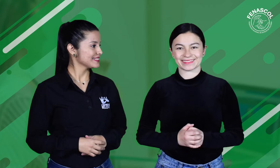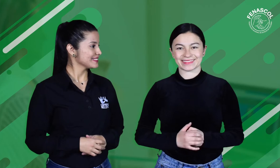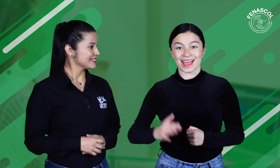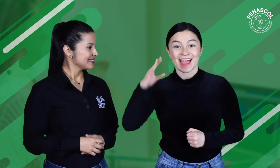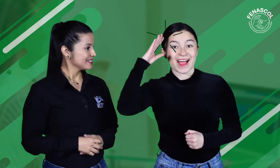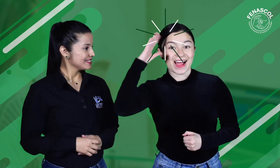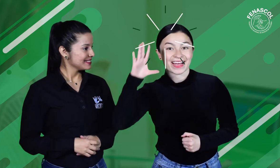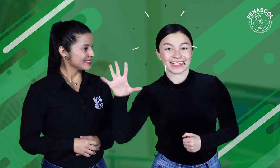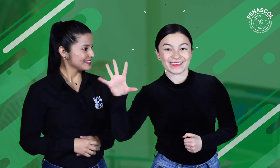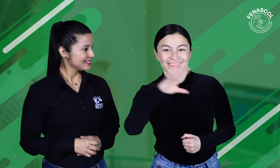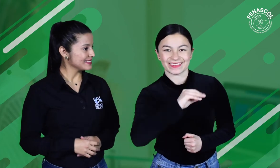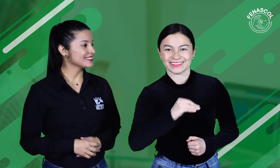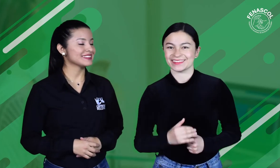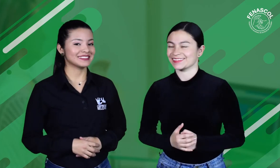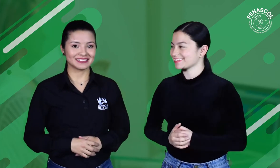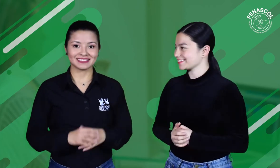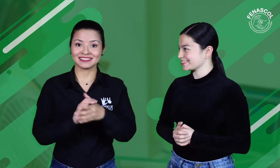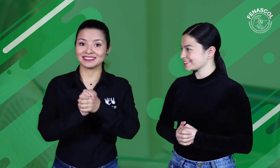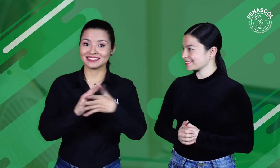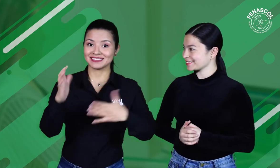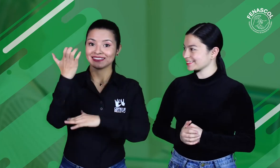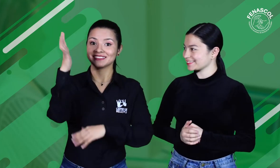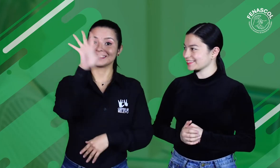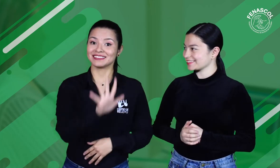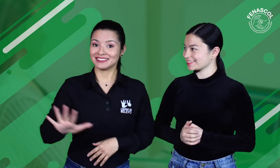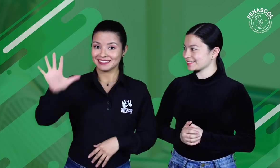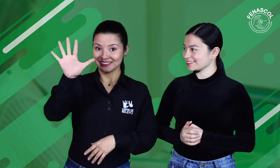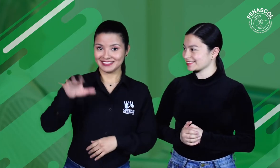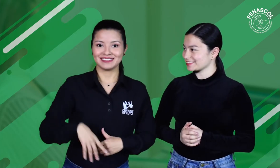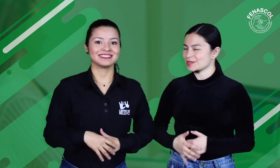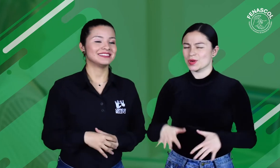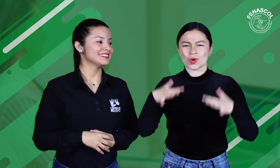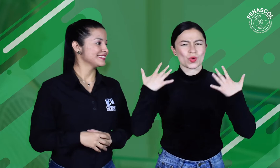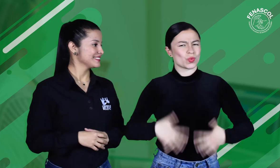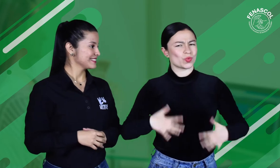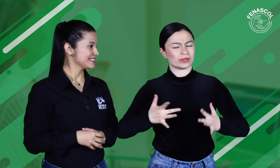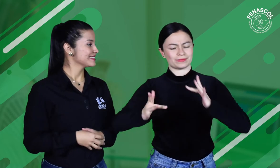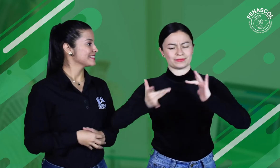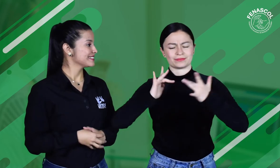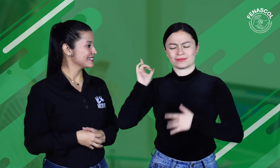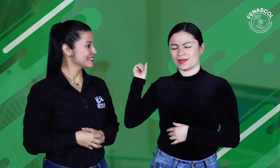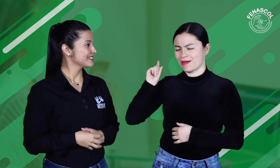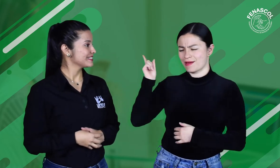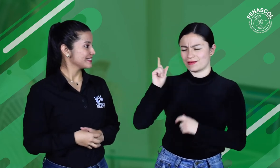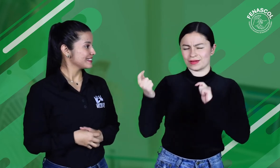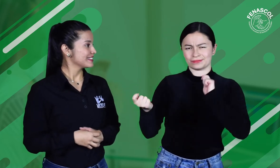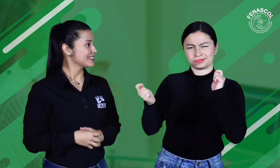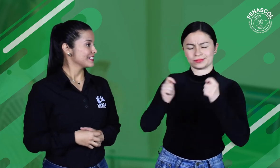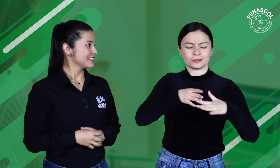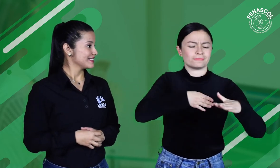Hola a todos, un saludo para toda Colombia. Centro de Relevo ha permitido la accesibilidad a la